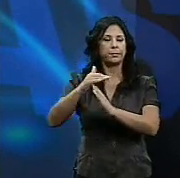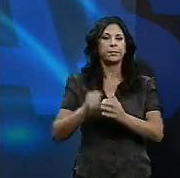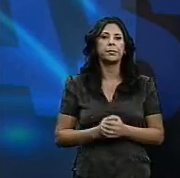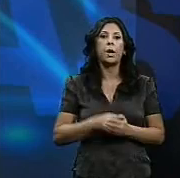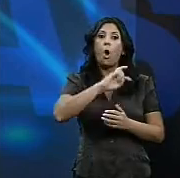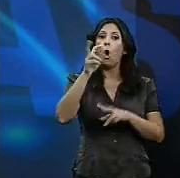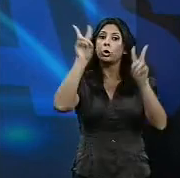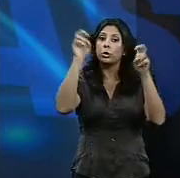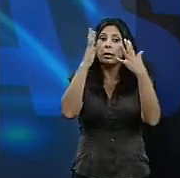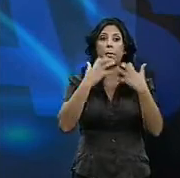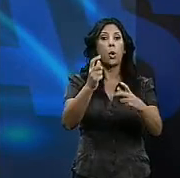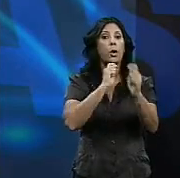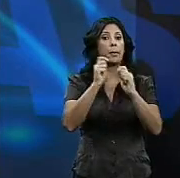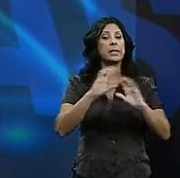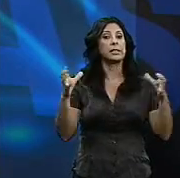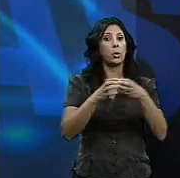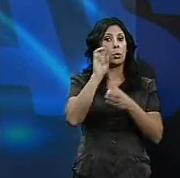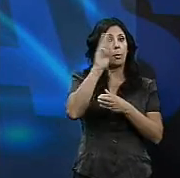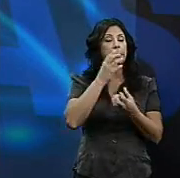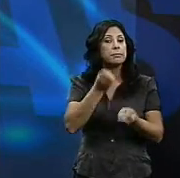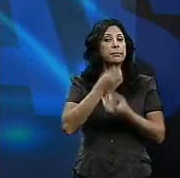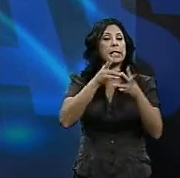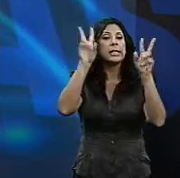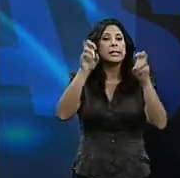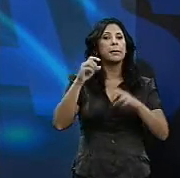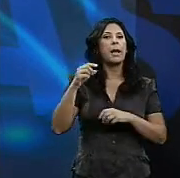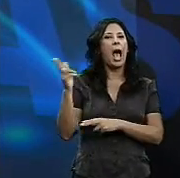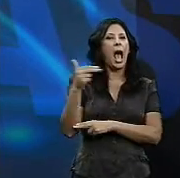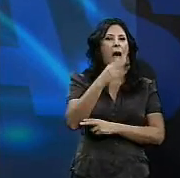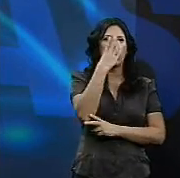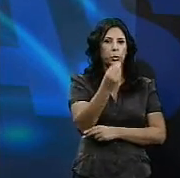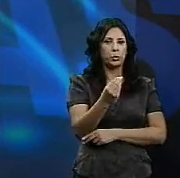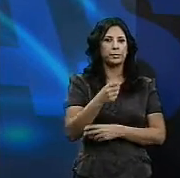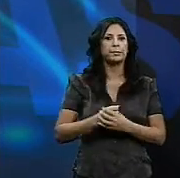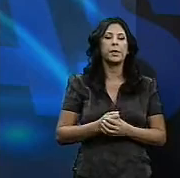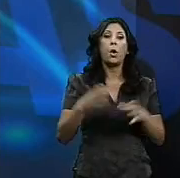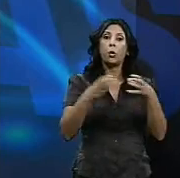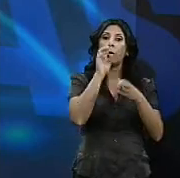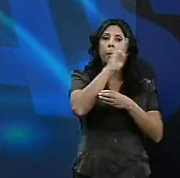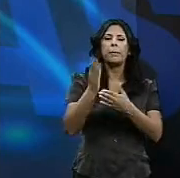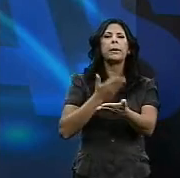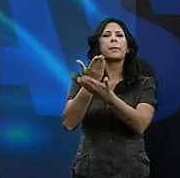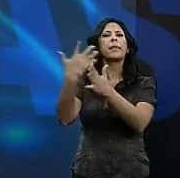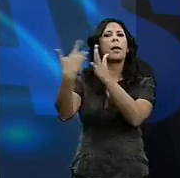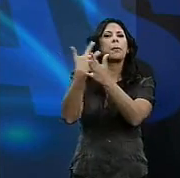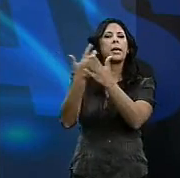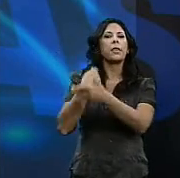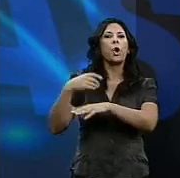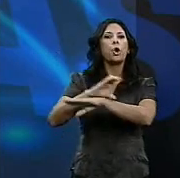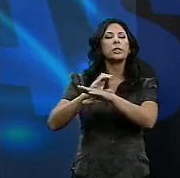en la rueda de prensa por el Partido Popular, el que ataña a los almadraveros. Los populares pedirán explicaciones a la Consejería de Agricultura y Pesca